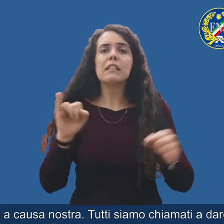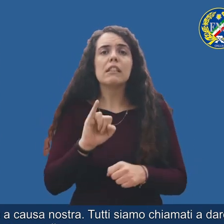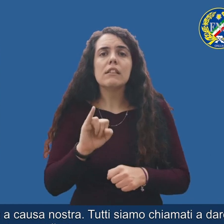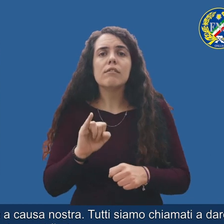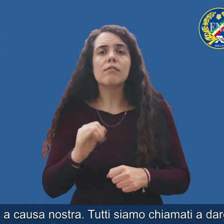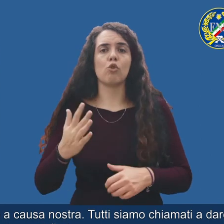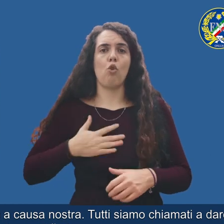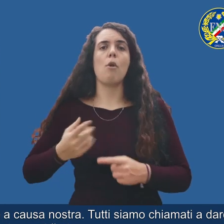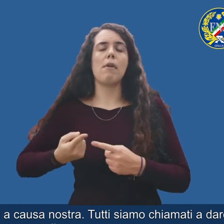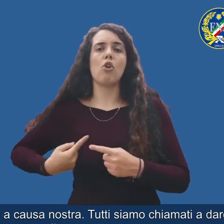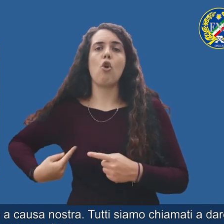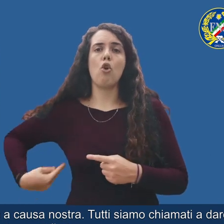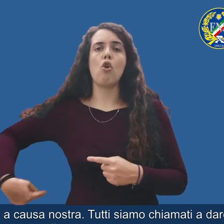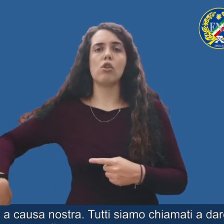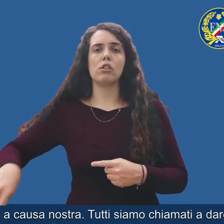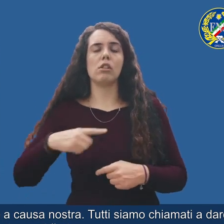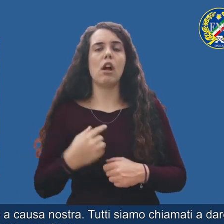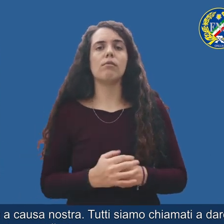Tutti siamo chiamati a dare il nostro contributo.